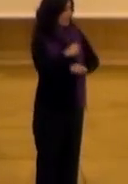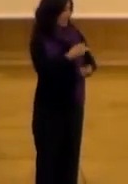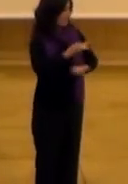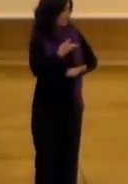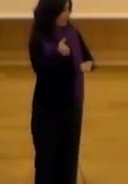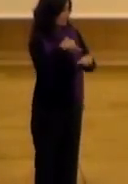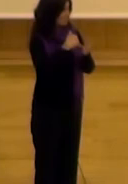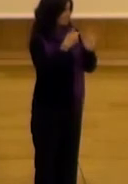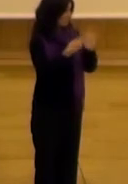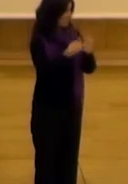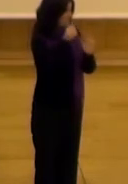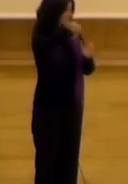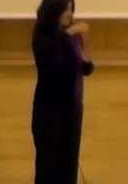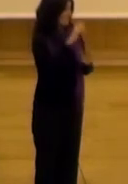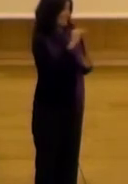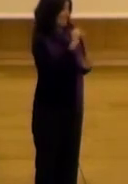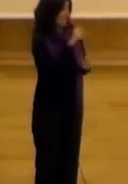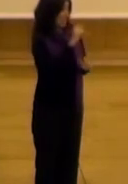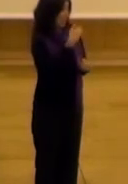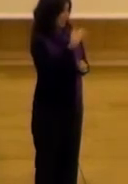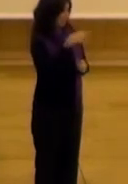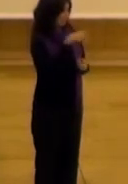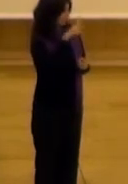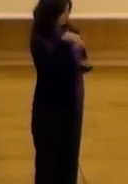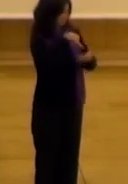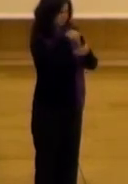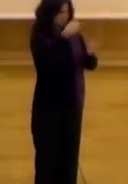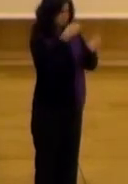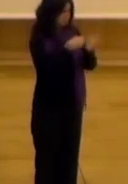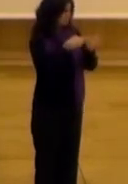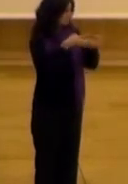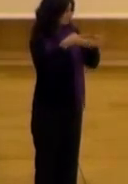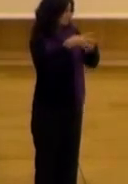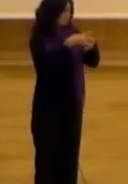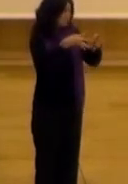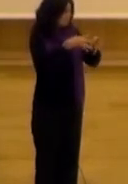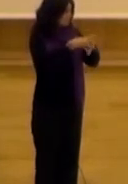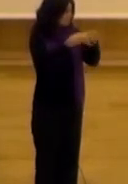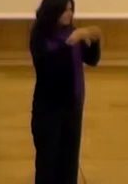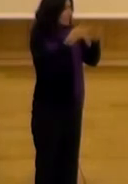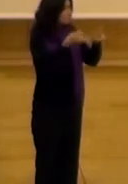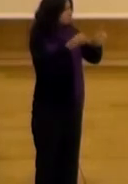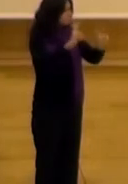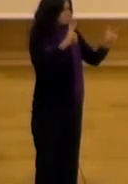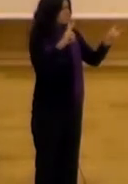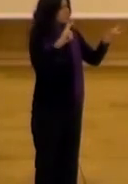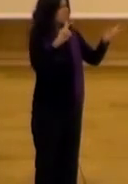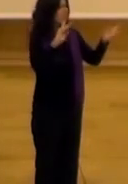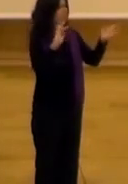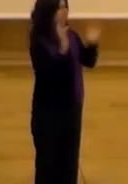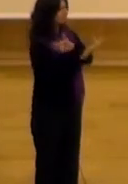proyecto era Media Lab. Media Lab tiene una arquitectura específica, tiene un entorno que permite ese encuentro sin relaciones